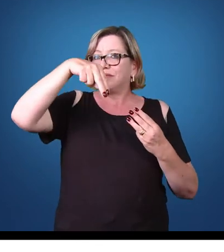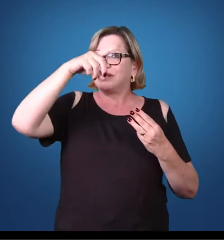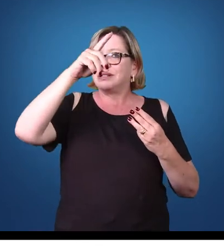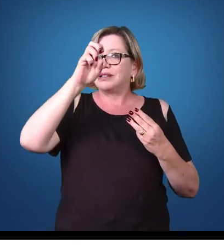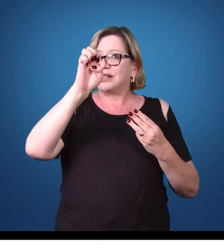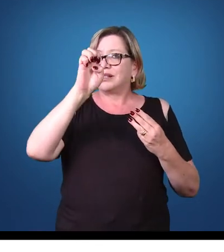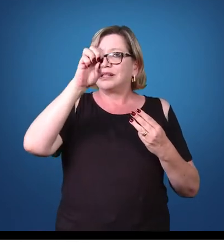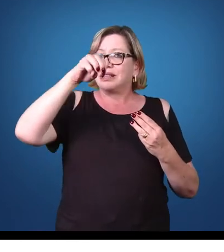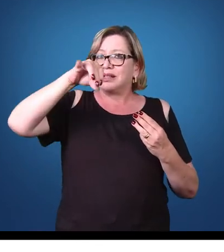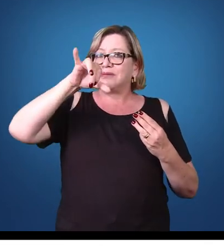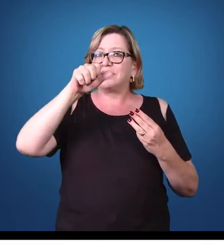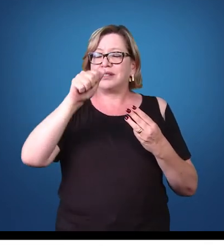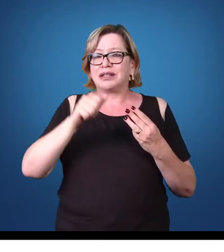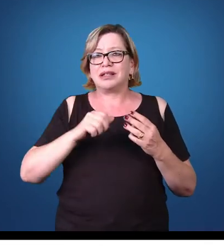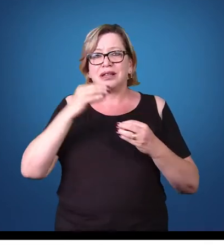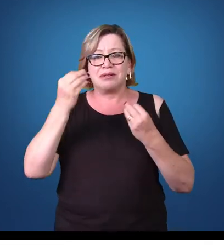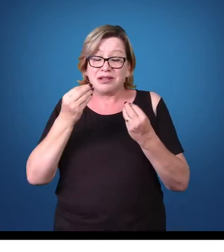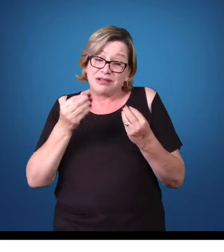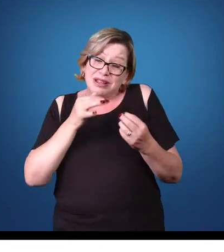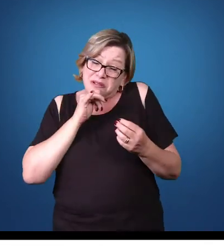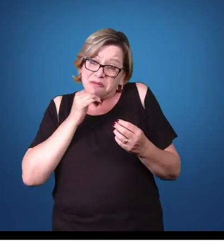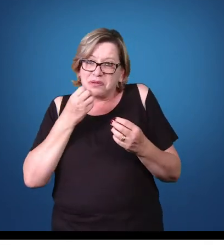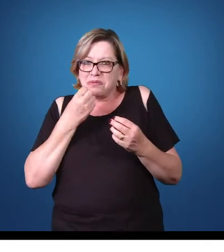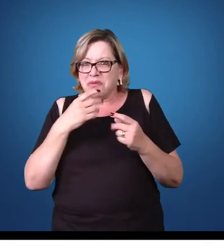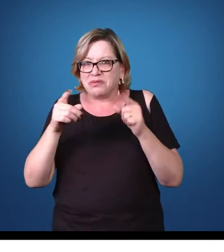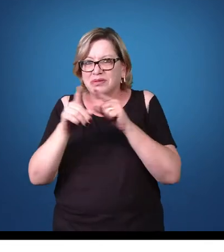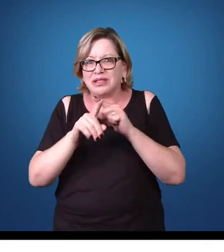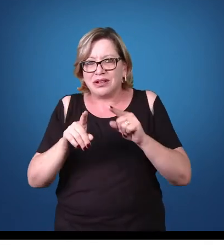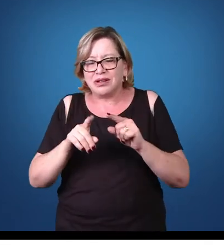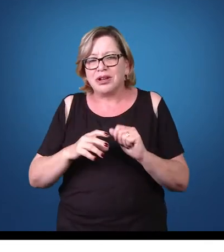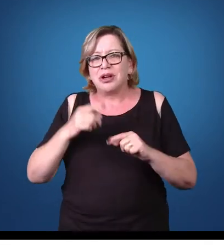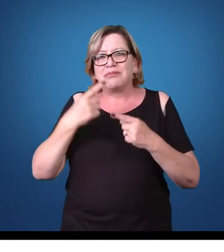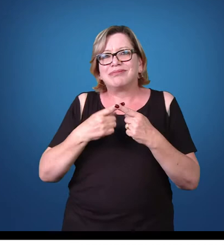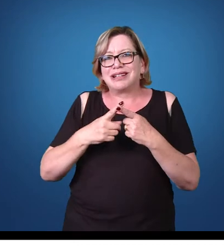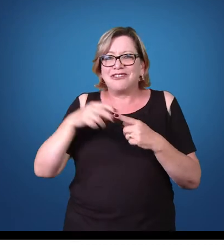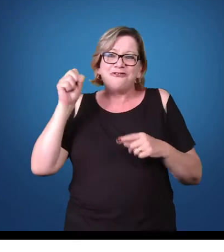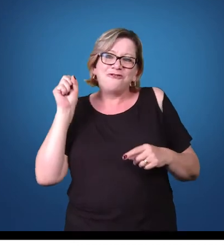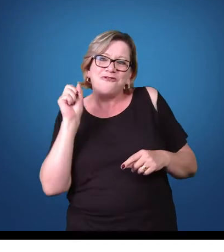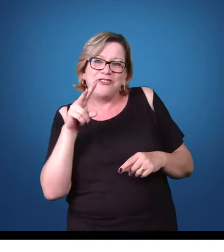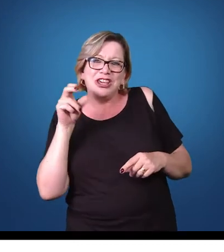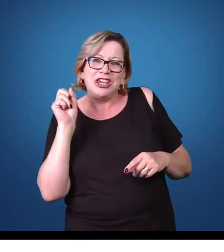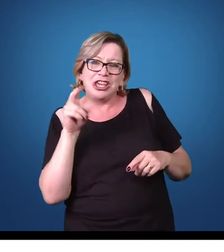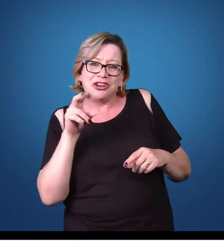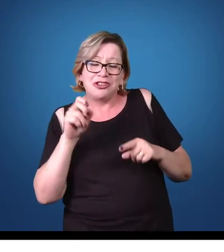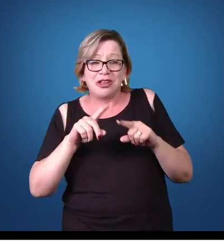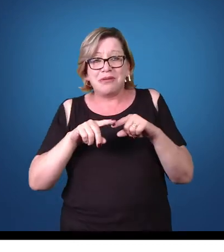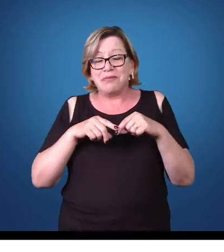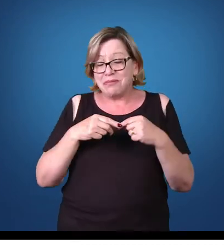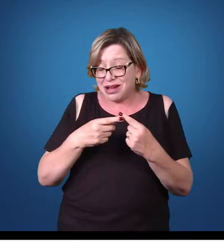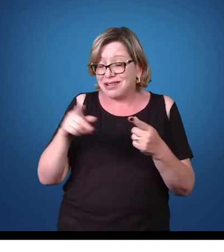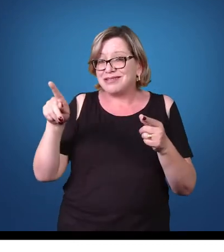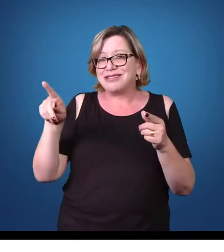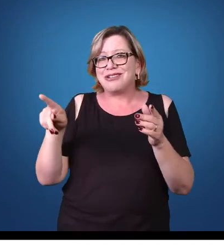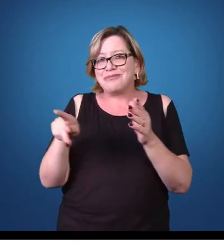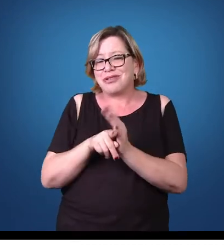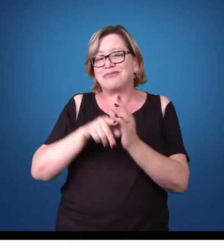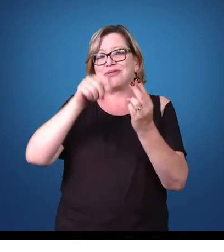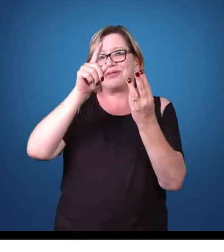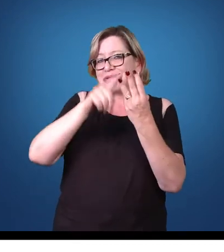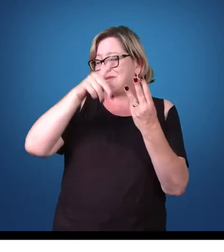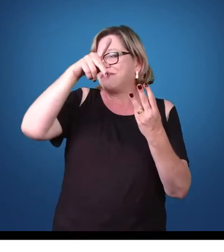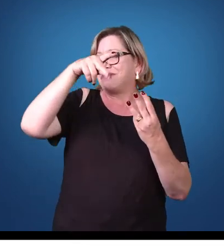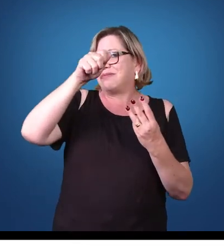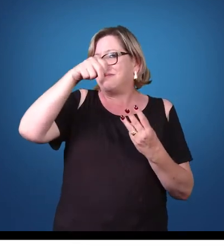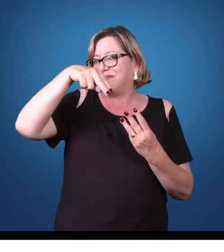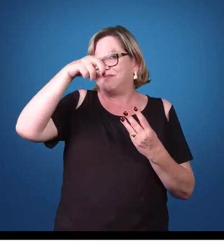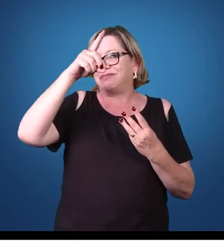parasitologia, uma vez nós estamos falando de vírus, mas é um bom exemplo para a gente entender o que é uma